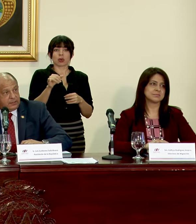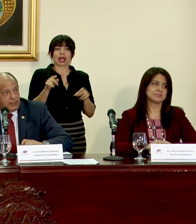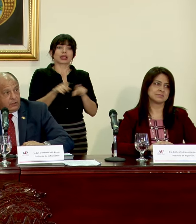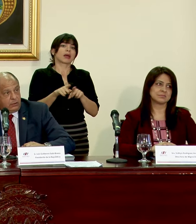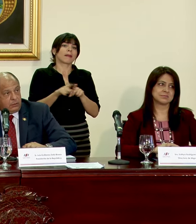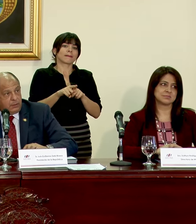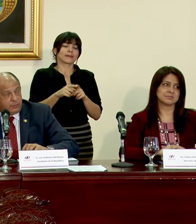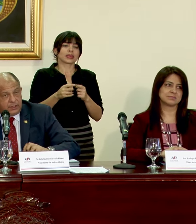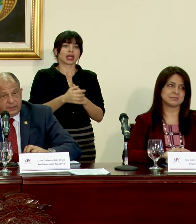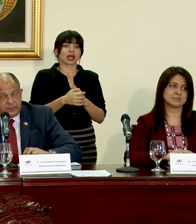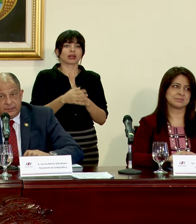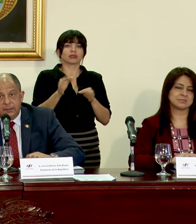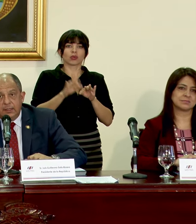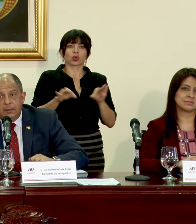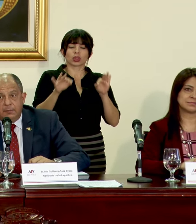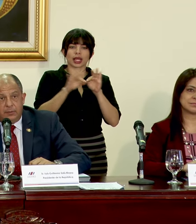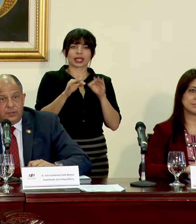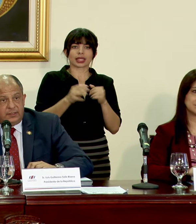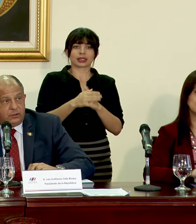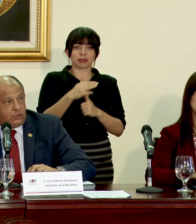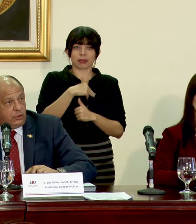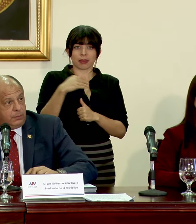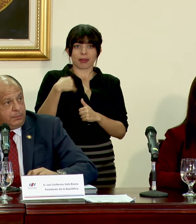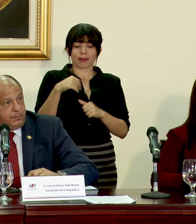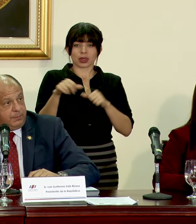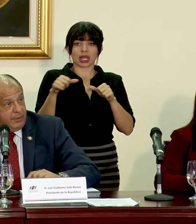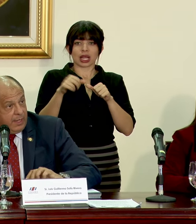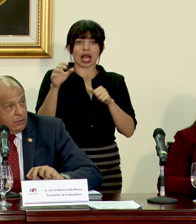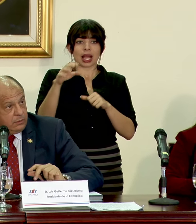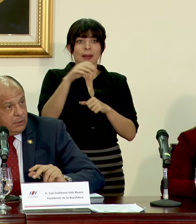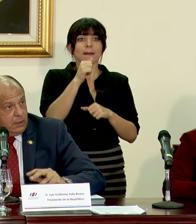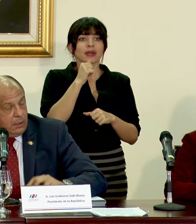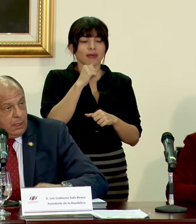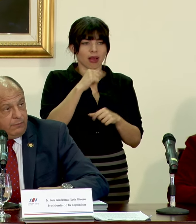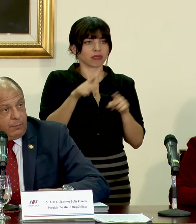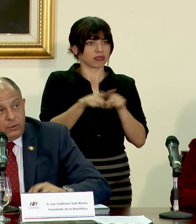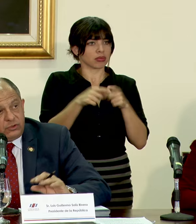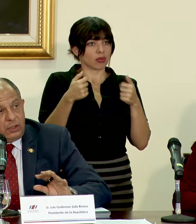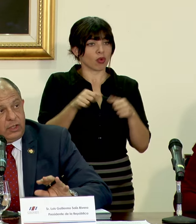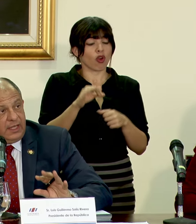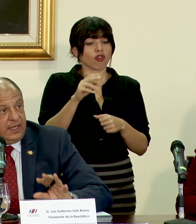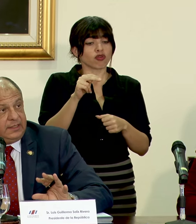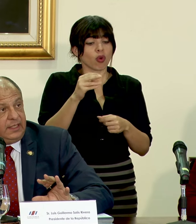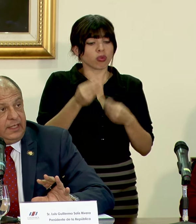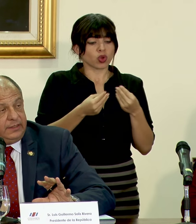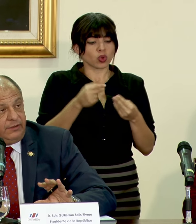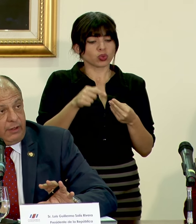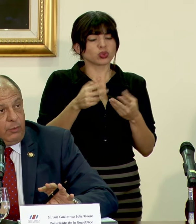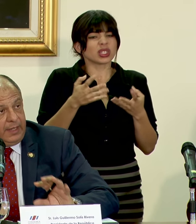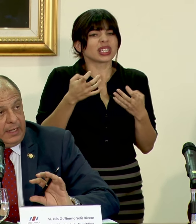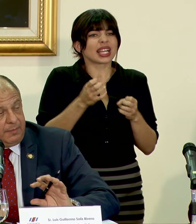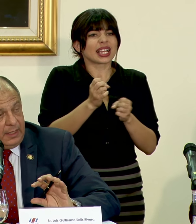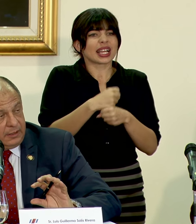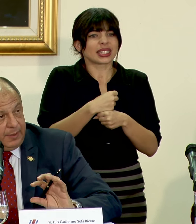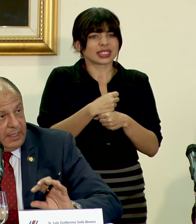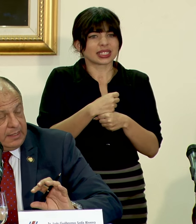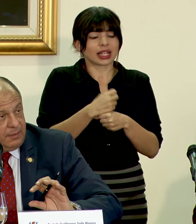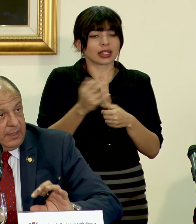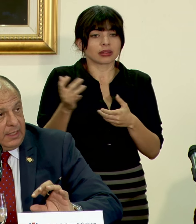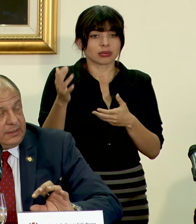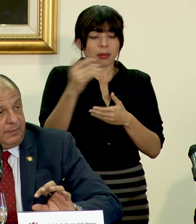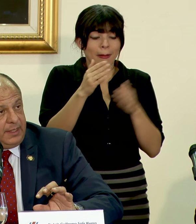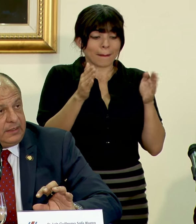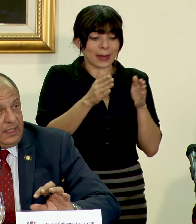también lo han estado importantes miembros del sector privado. Fonproduce lo que quiere hacer es recuperar para las